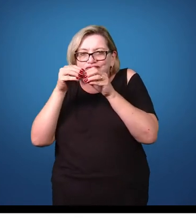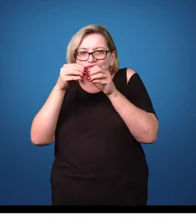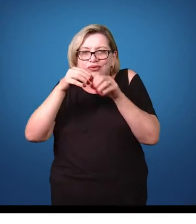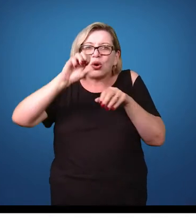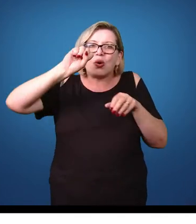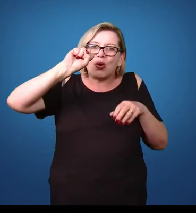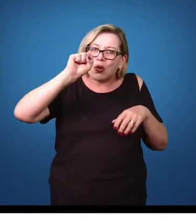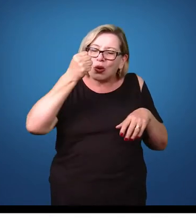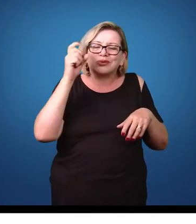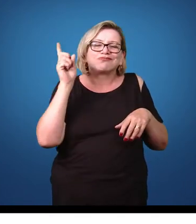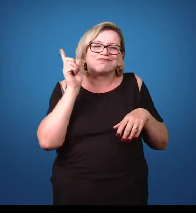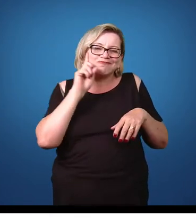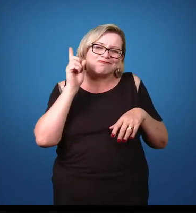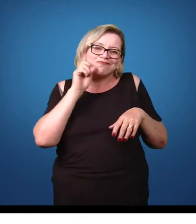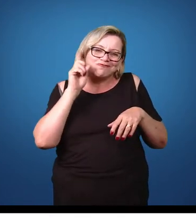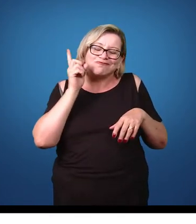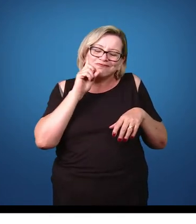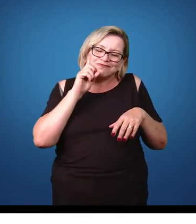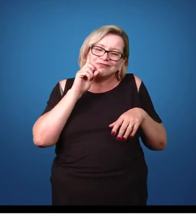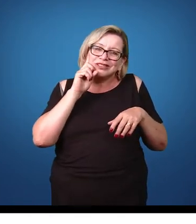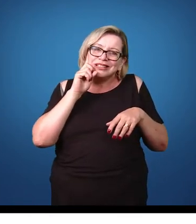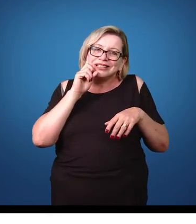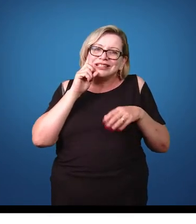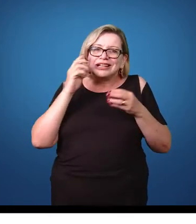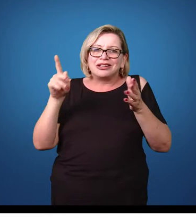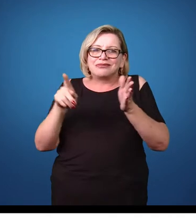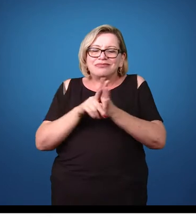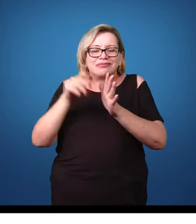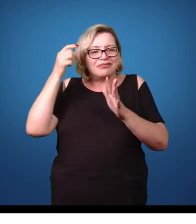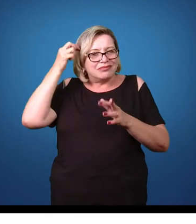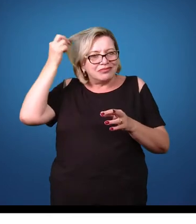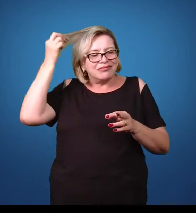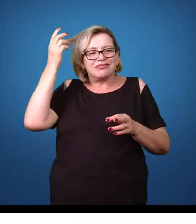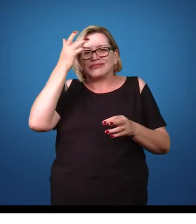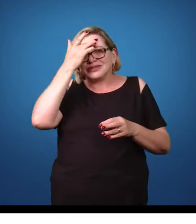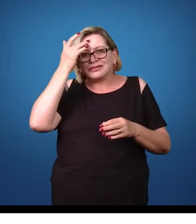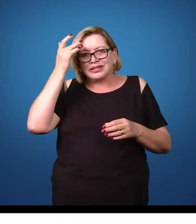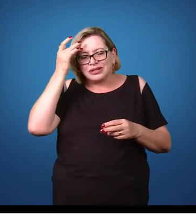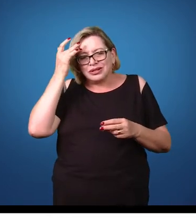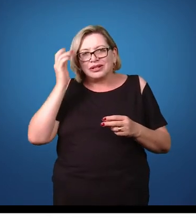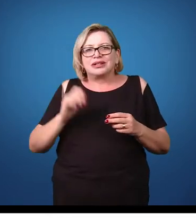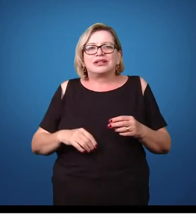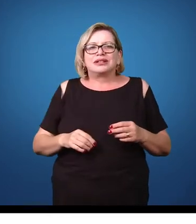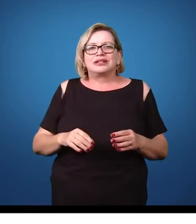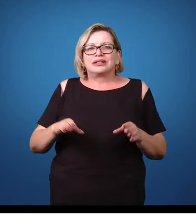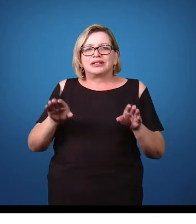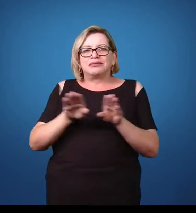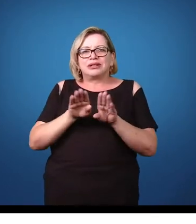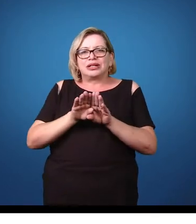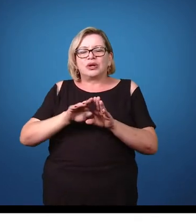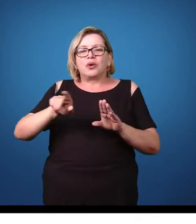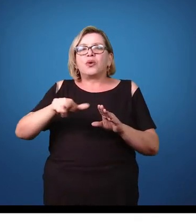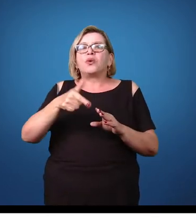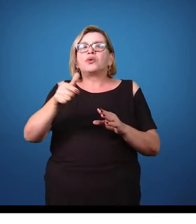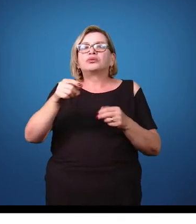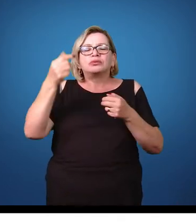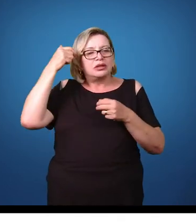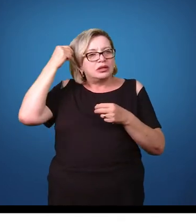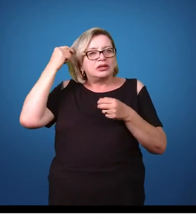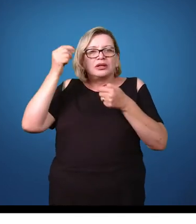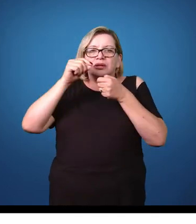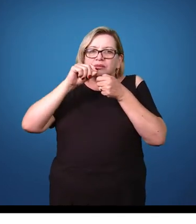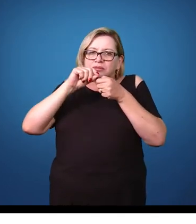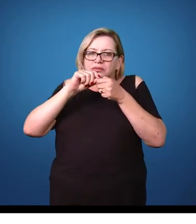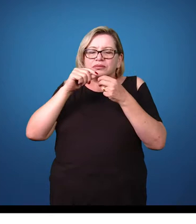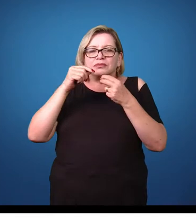depositar os ovos na base do cabelo. Uma outra forma de piolho é o piolho